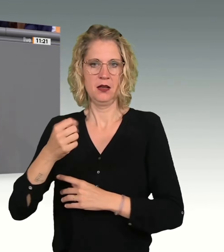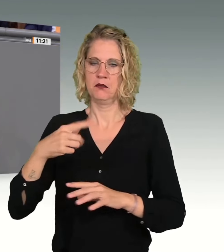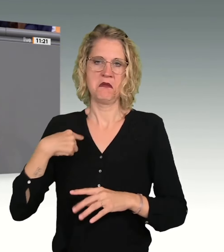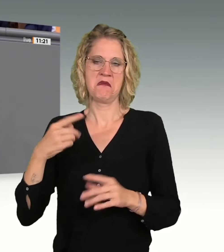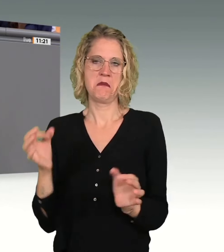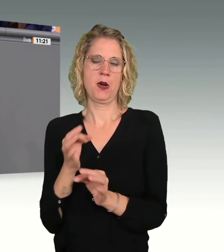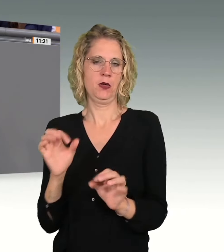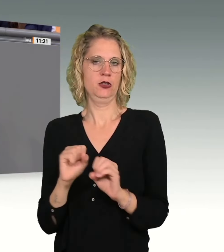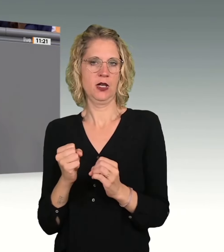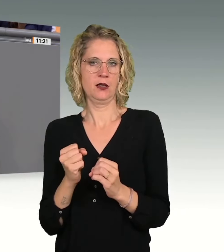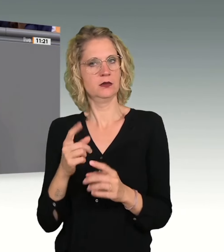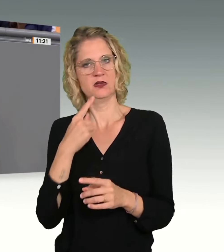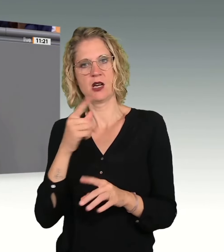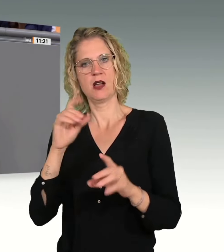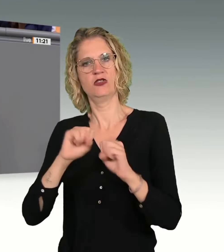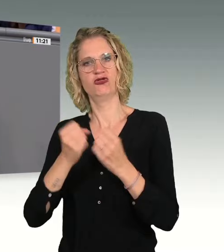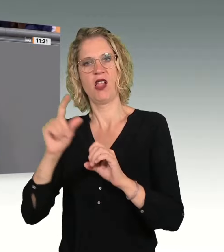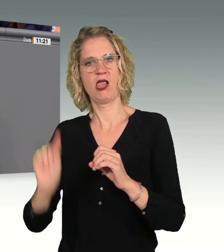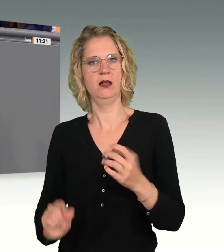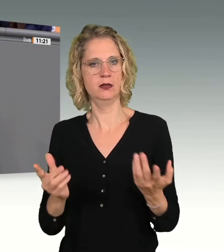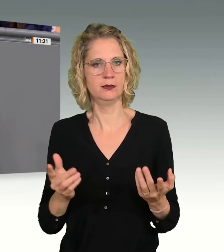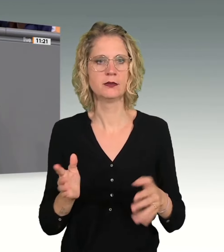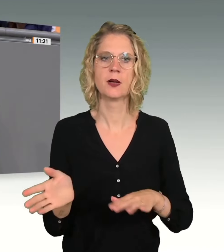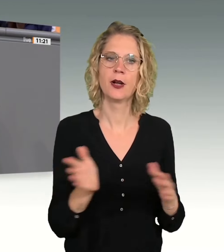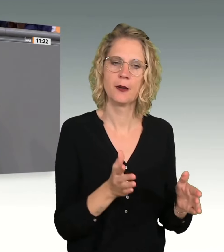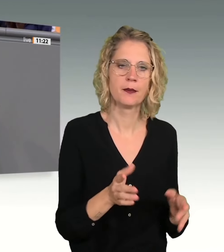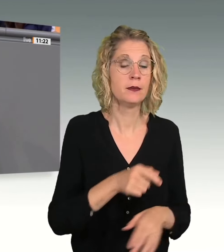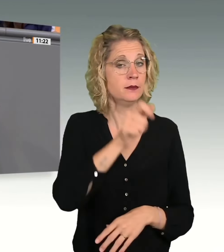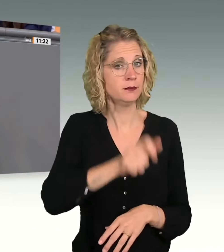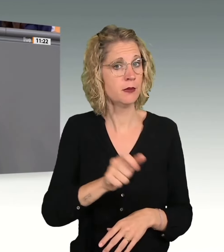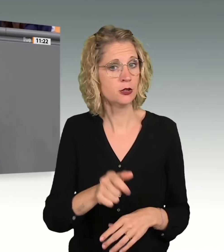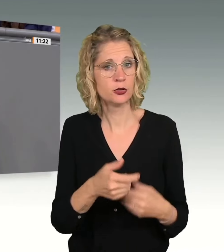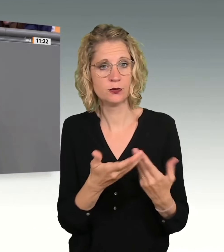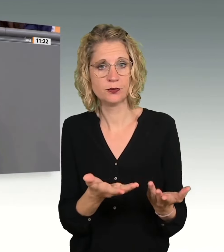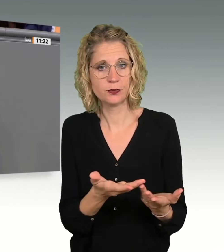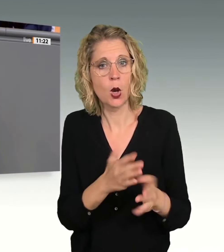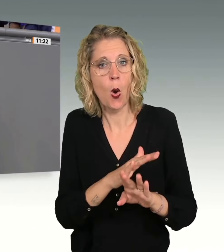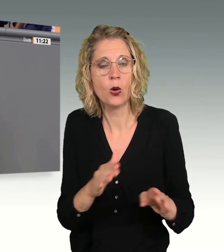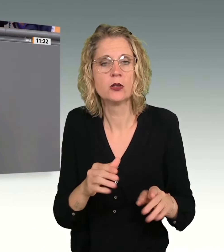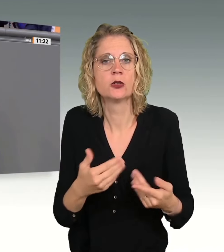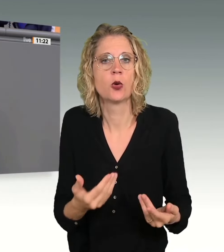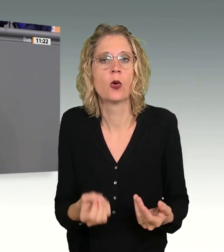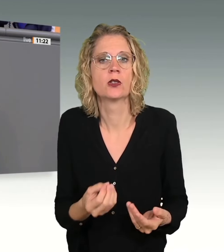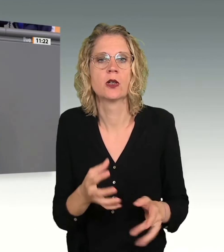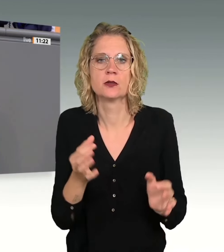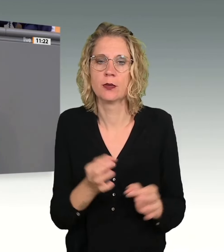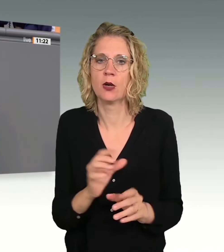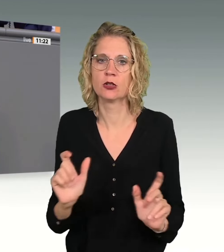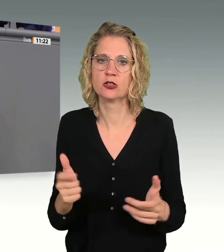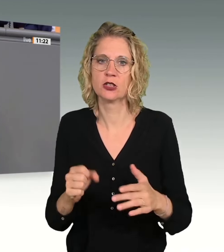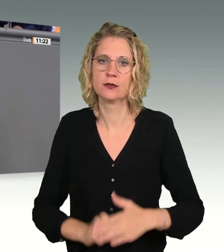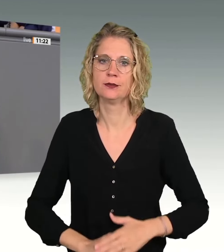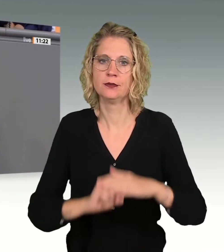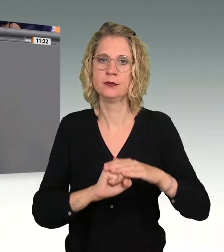Menschen ohne solche Ressourcen können nur auf die Gesellschaft zählen, um vor Gewalt geschützt zu